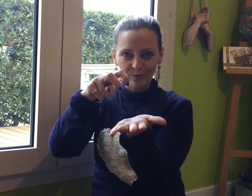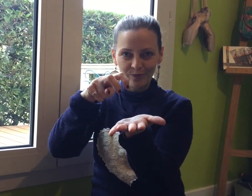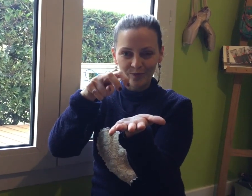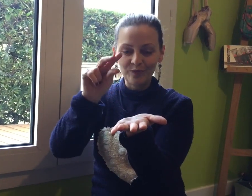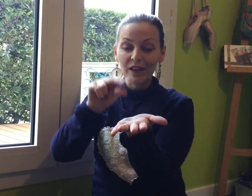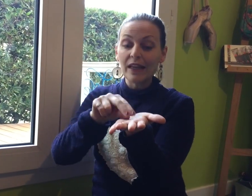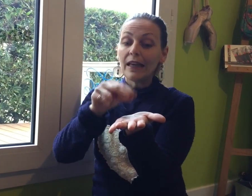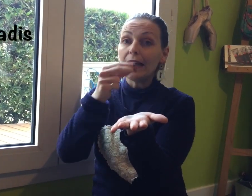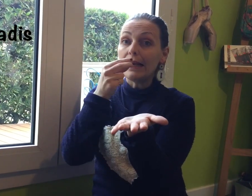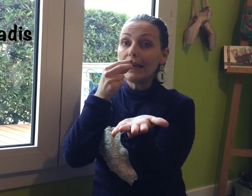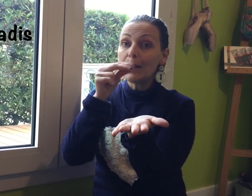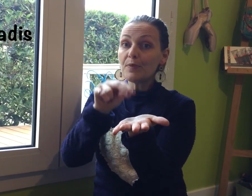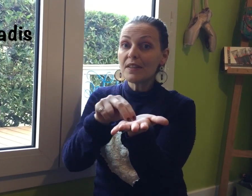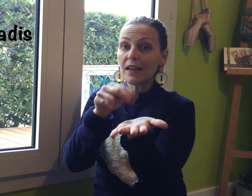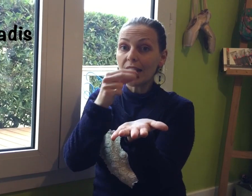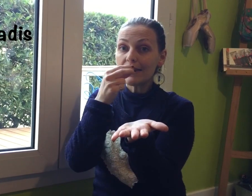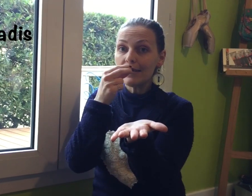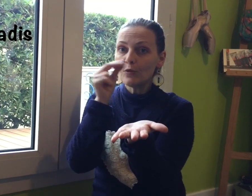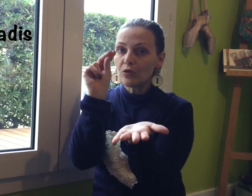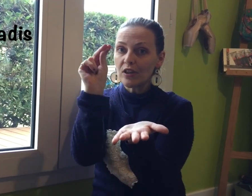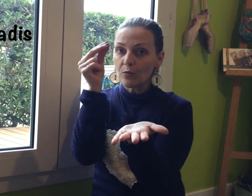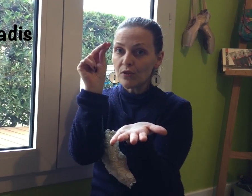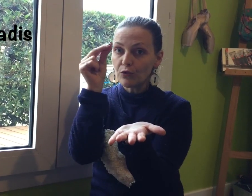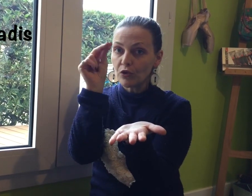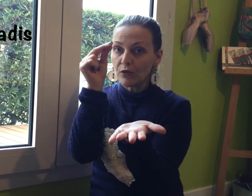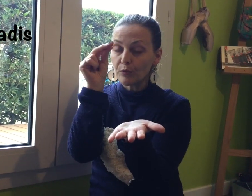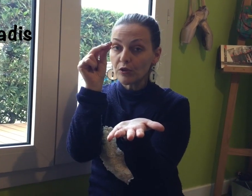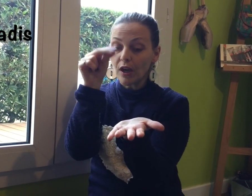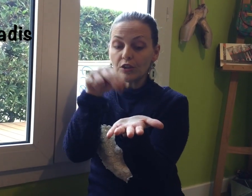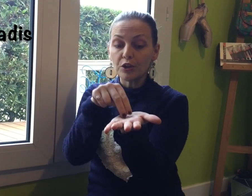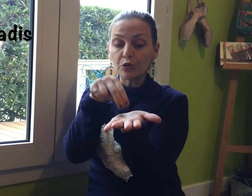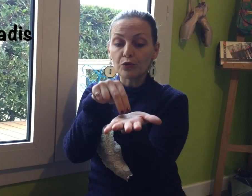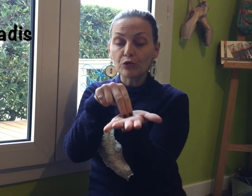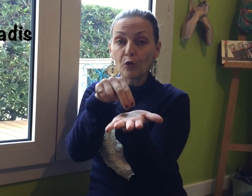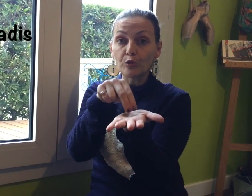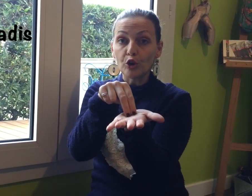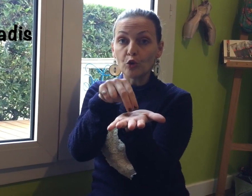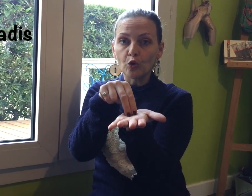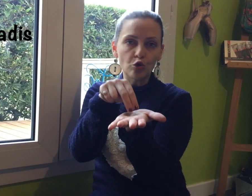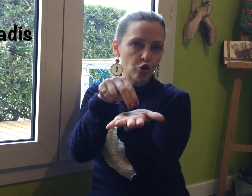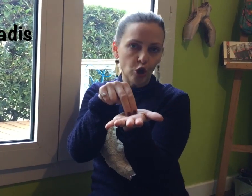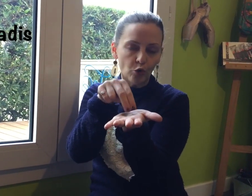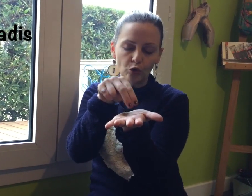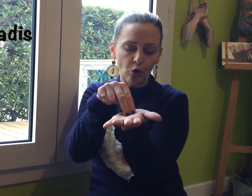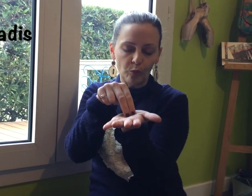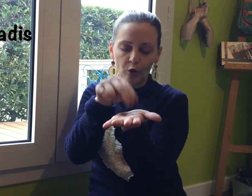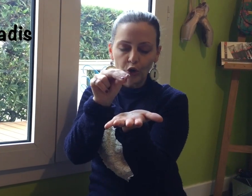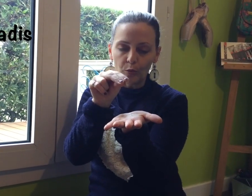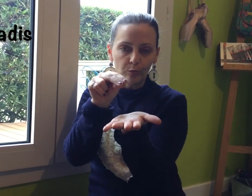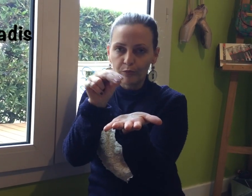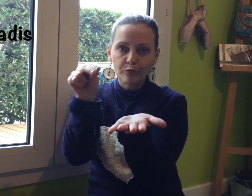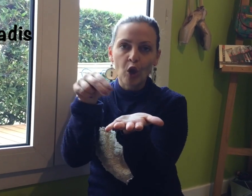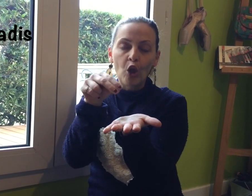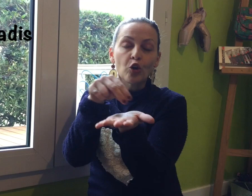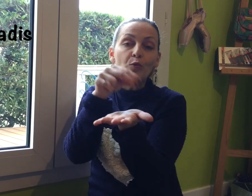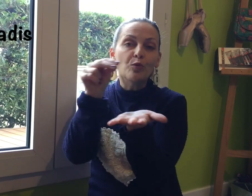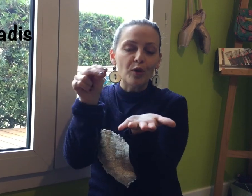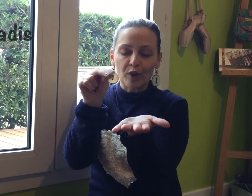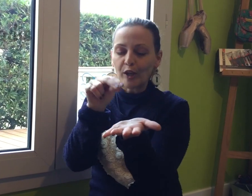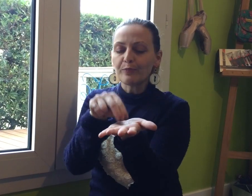Les petits radis Donc, c'est comme si vous teniez votre petit radis et que vous le trempiez dans le sel ou dans le beurre comme vous préférez